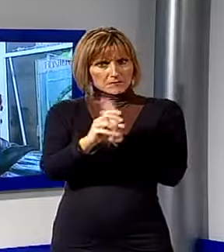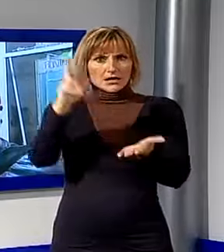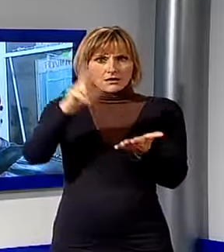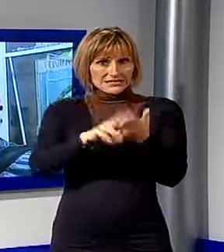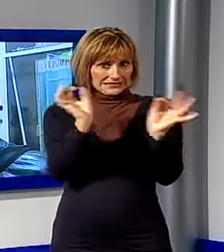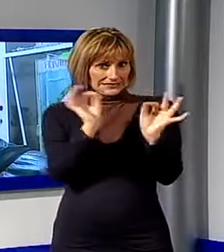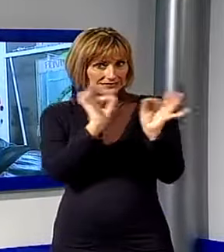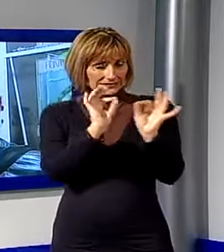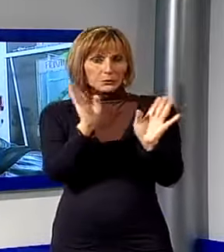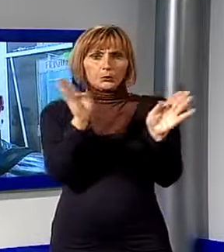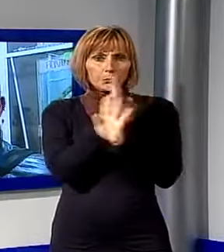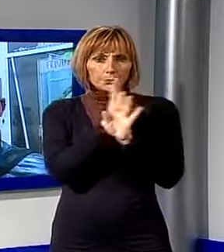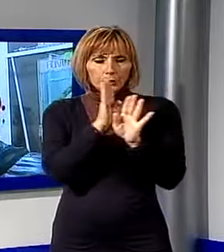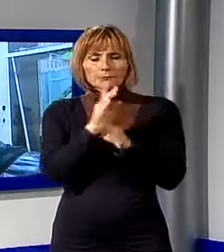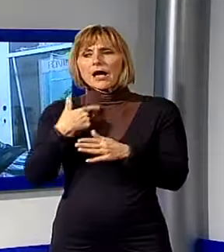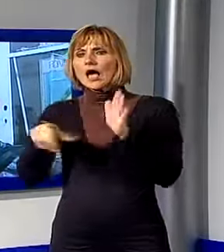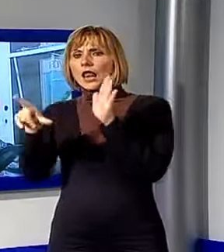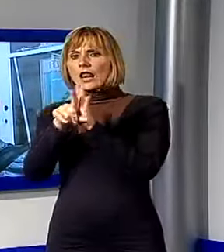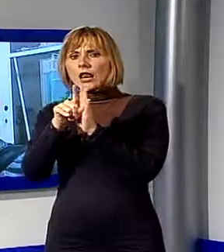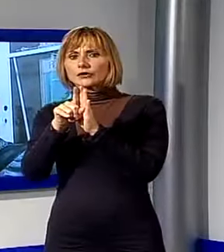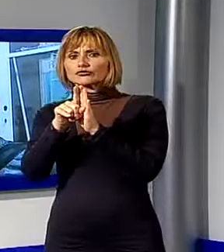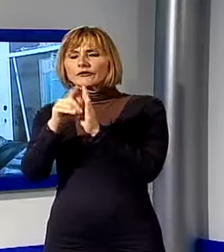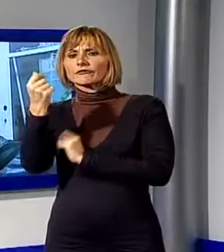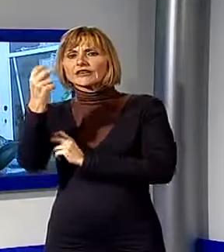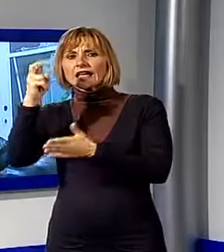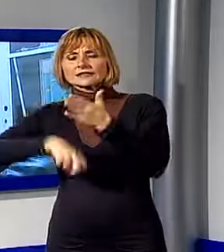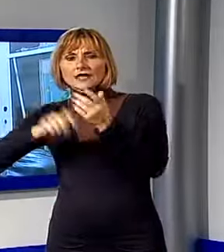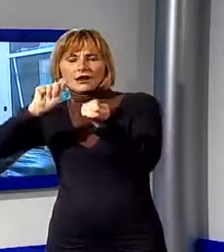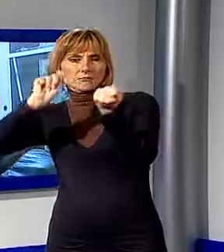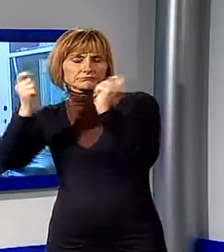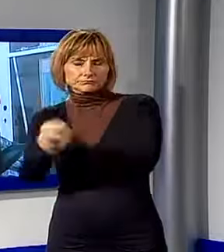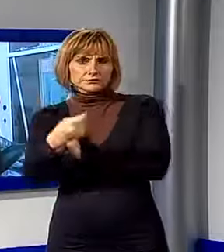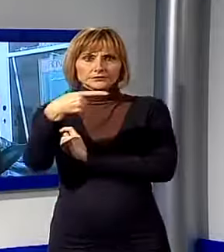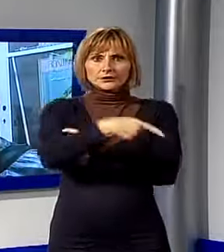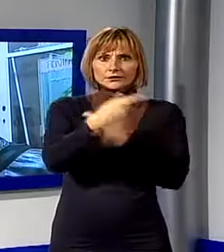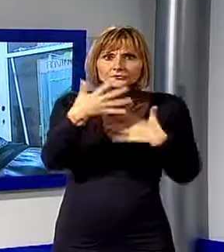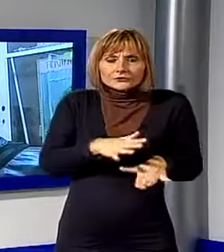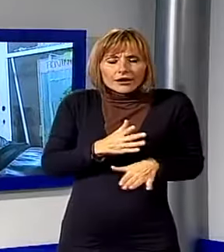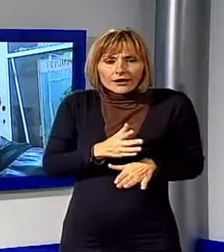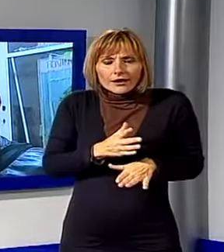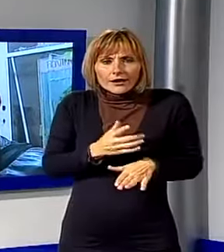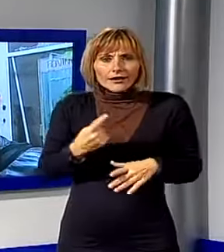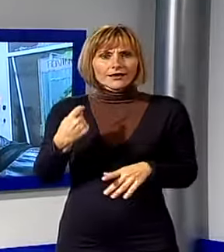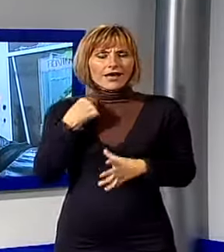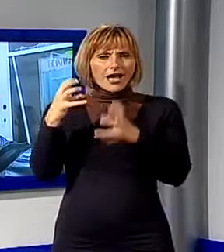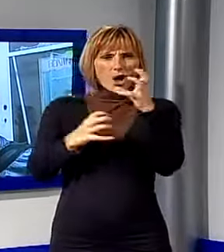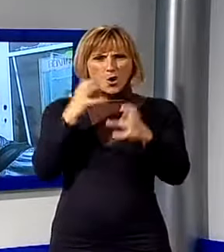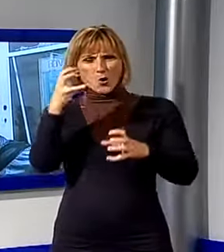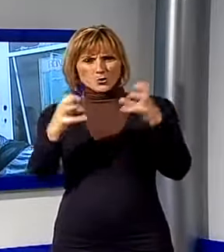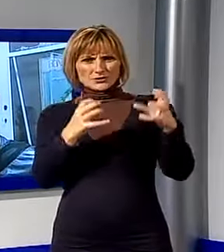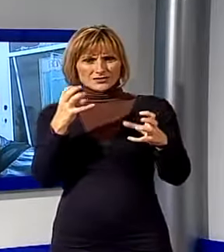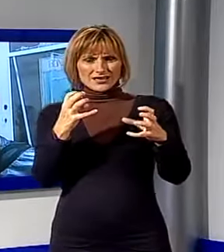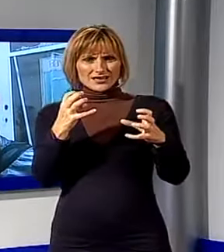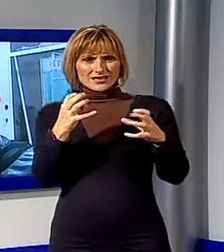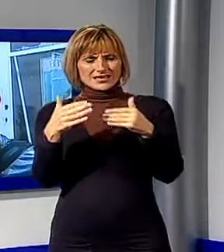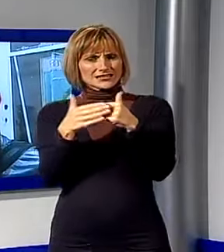modificata con la legge finanziaria, quindi si crea un grosso caos istituzionale, non abbiamo certezze sul futuro dei